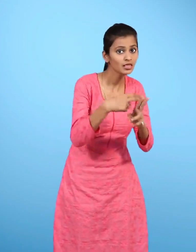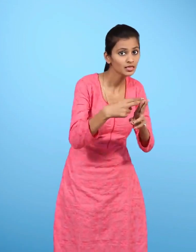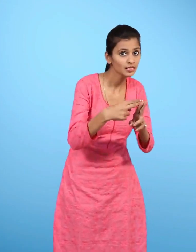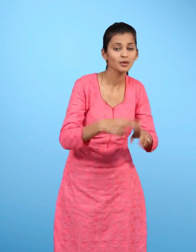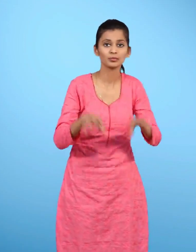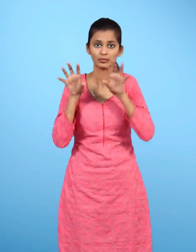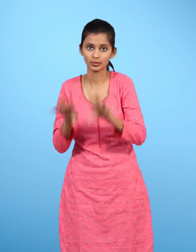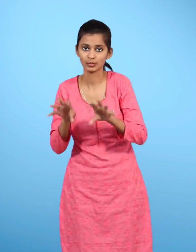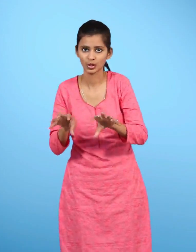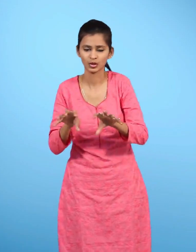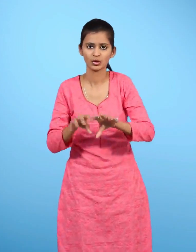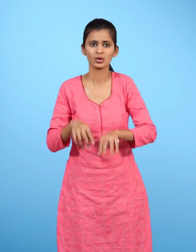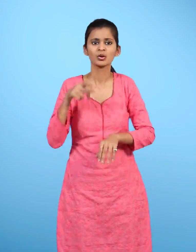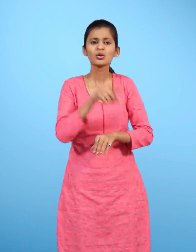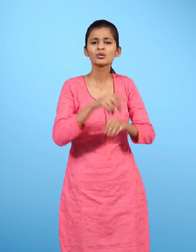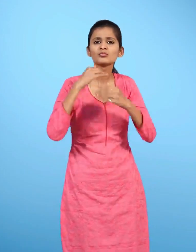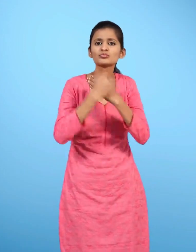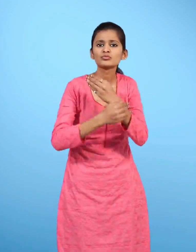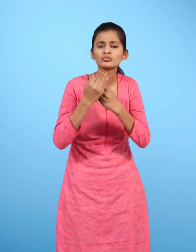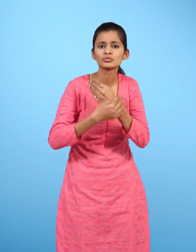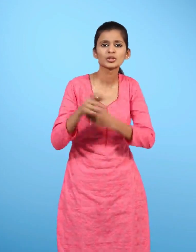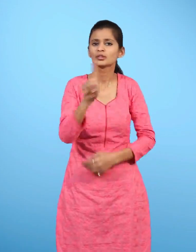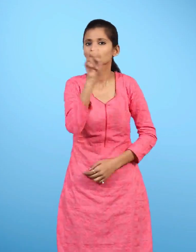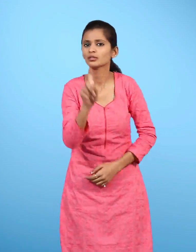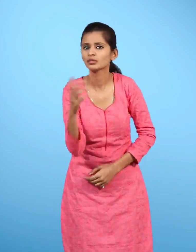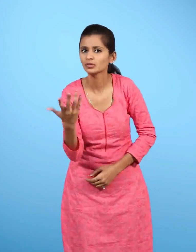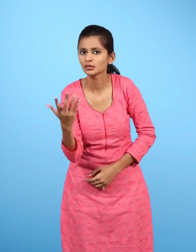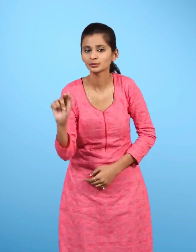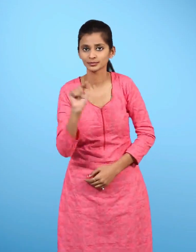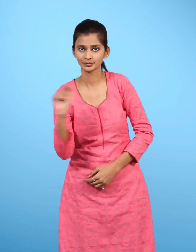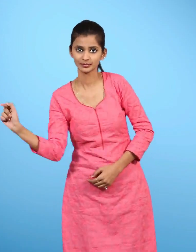कुट्ता इन्हे क्यों पालते हैं? रिक्तिस्थान